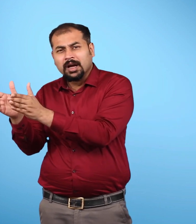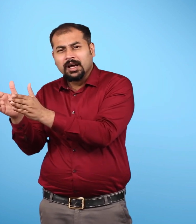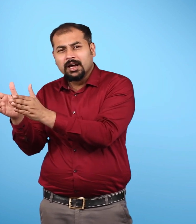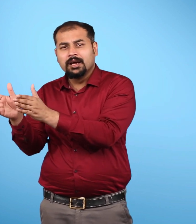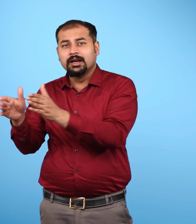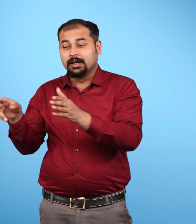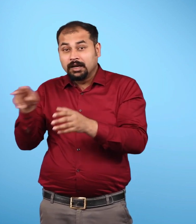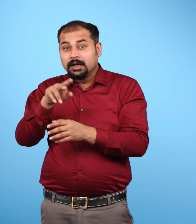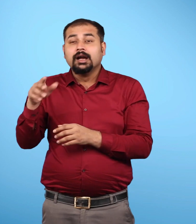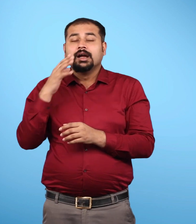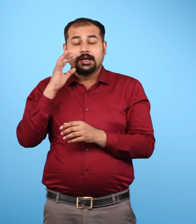पांच महासागर प्रमुख है